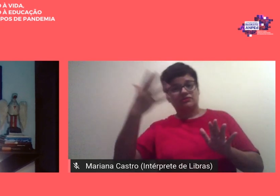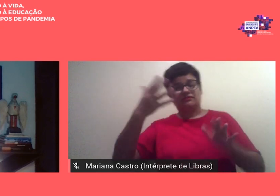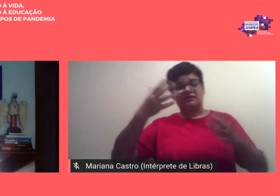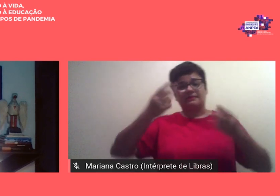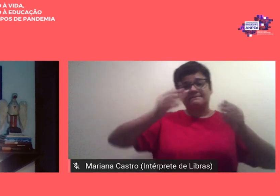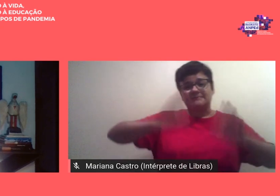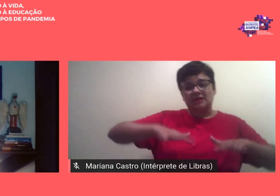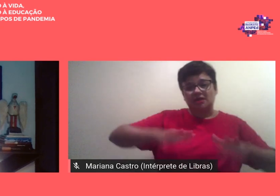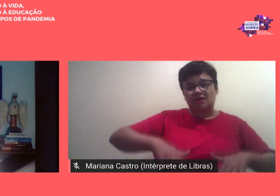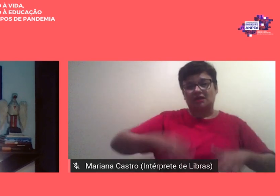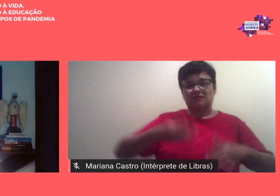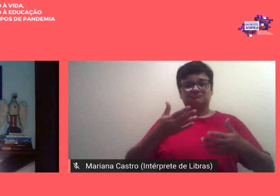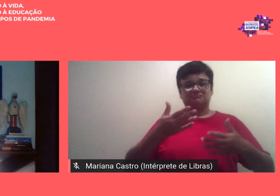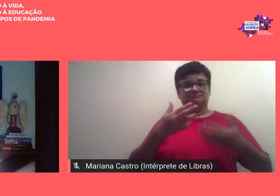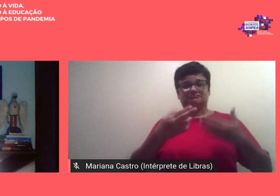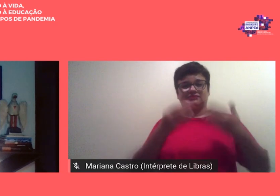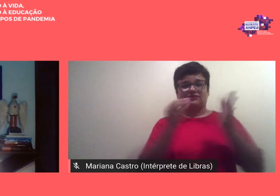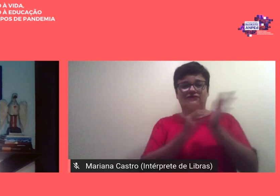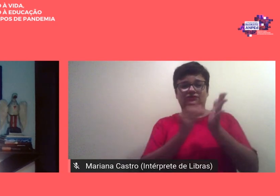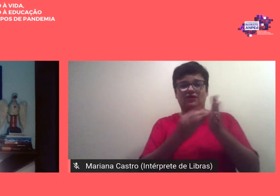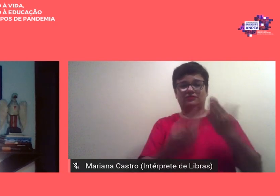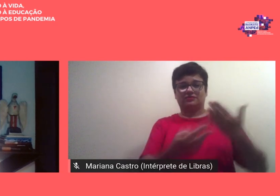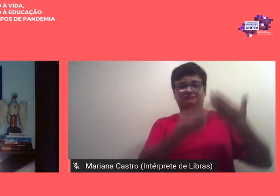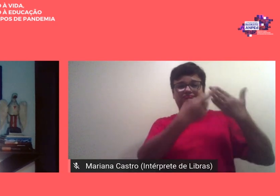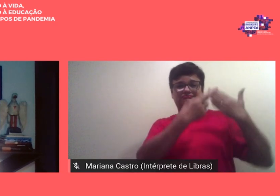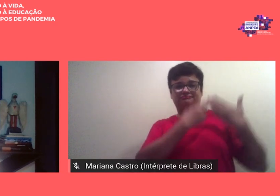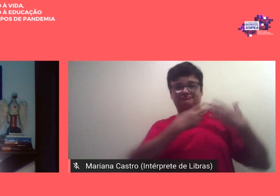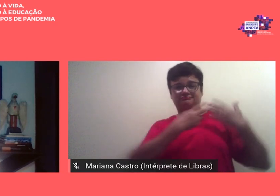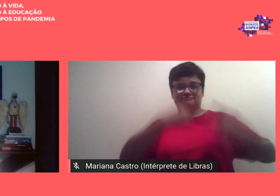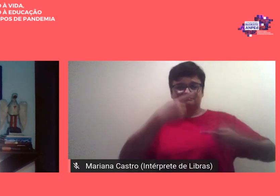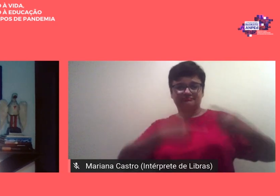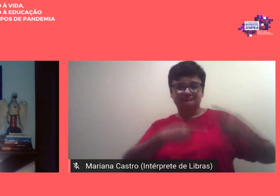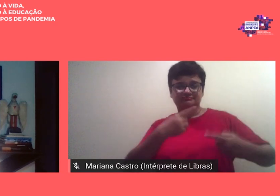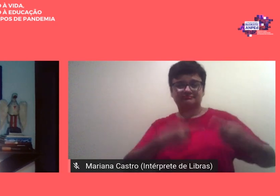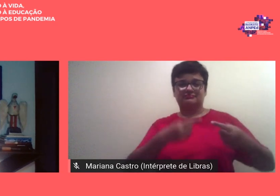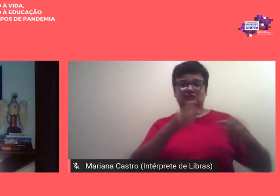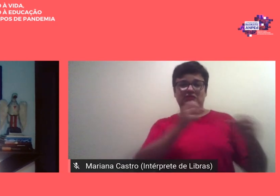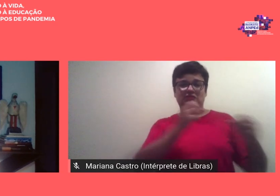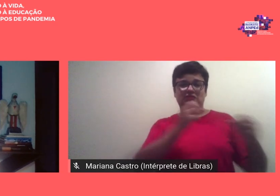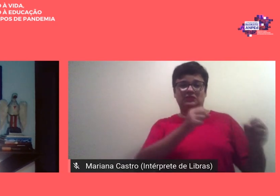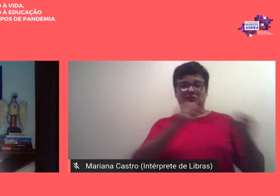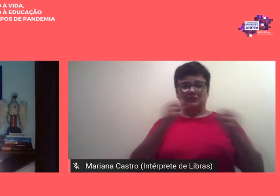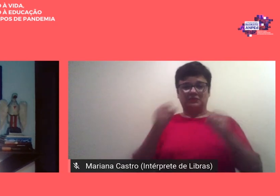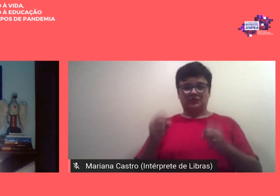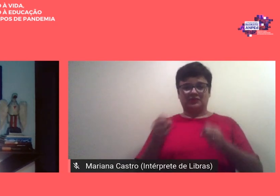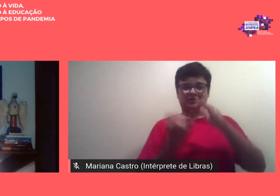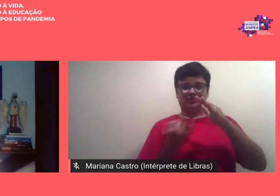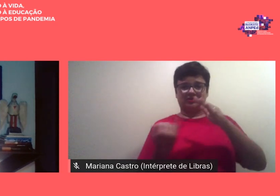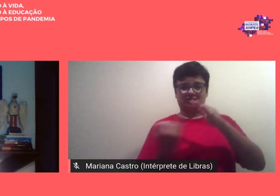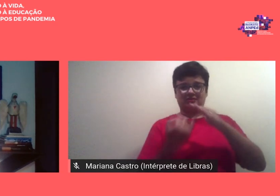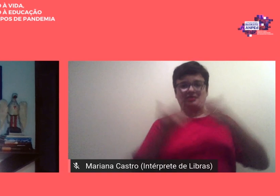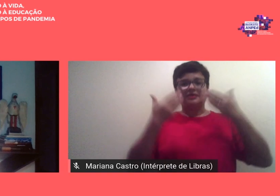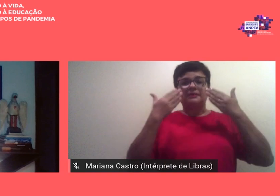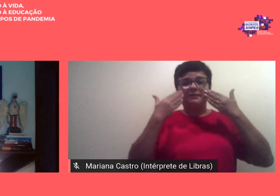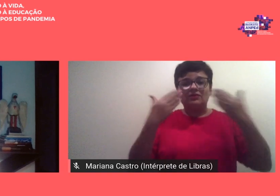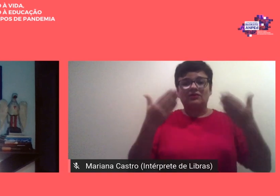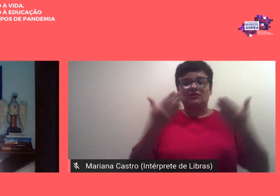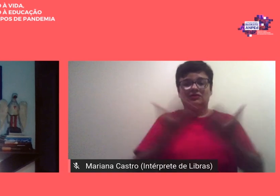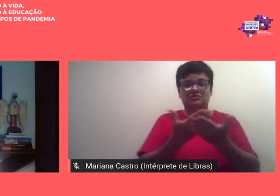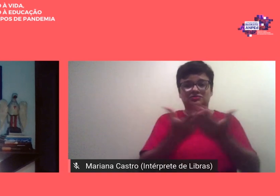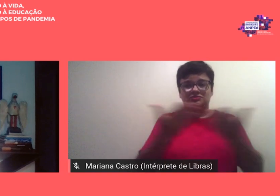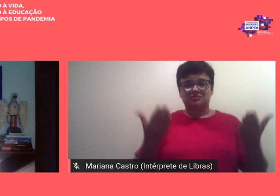irresponsáveis expresso quase sempre que o poder instituído veio se manifestar publicamente